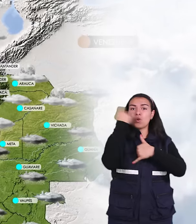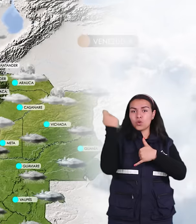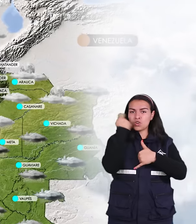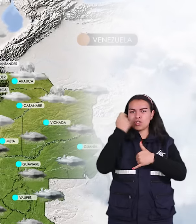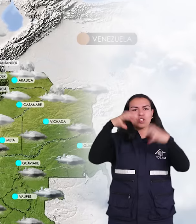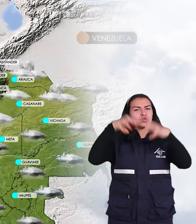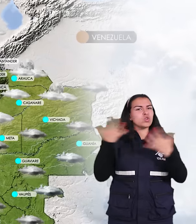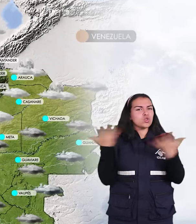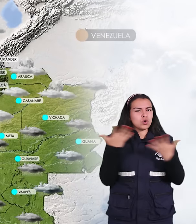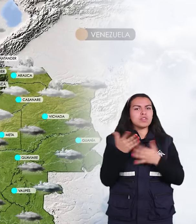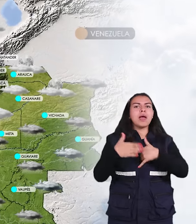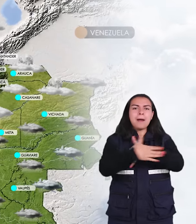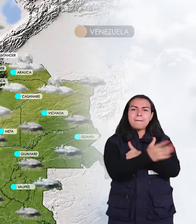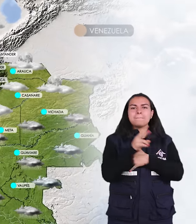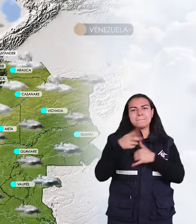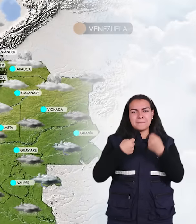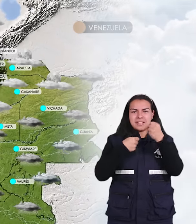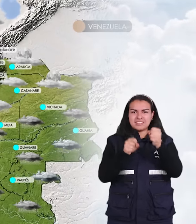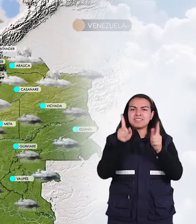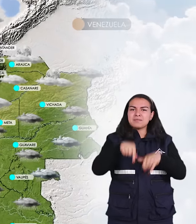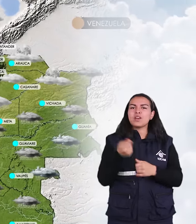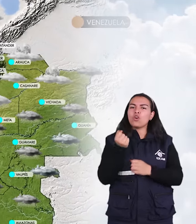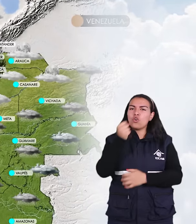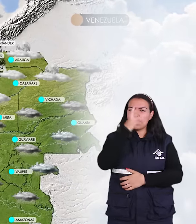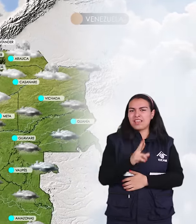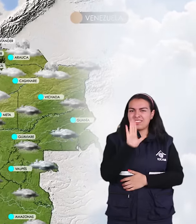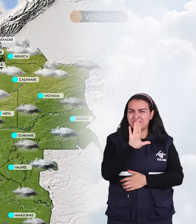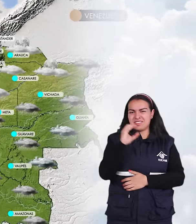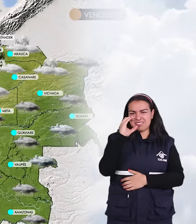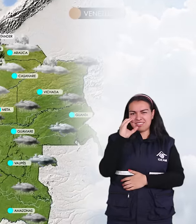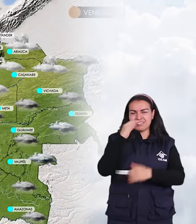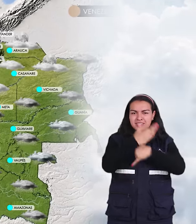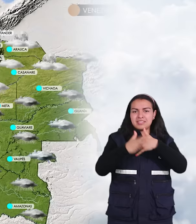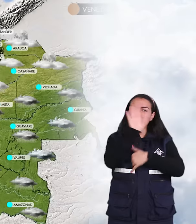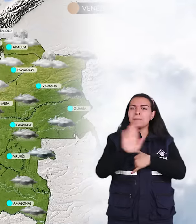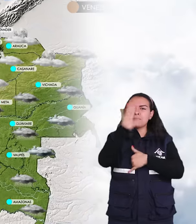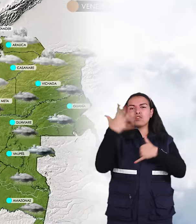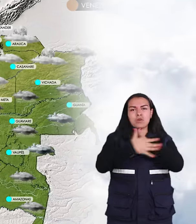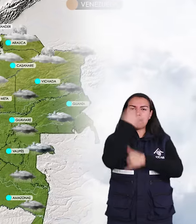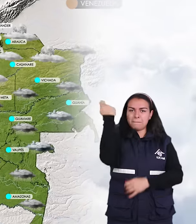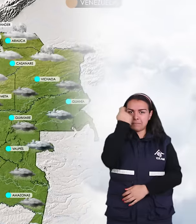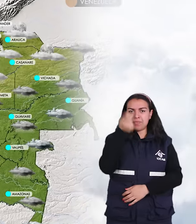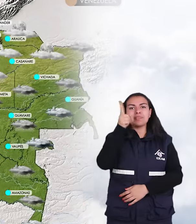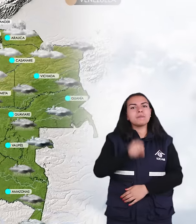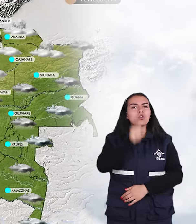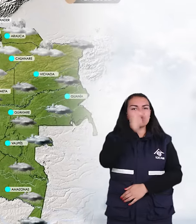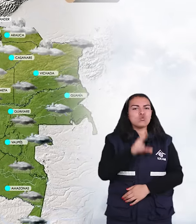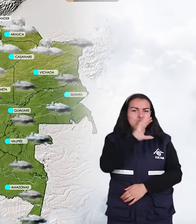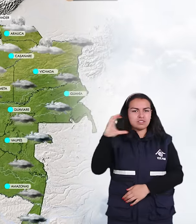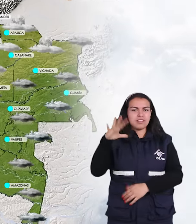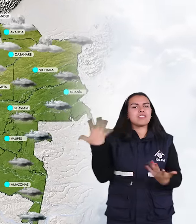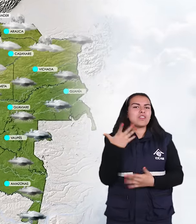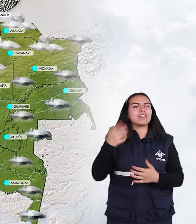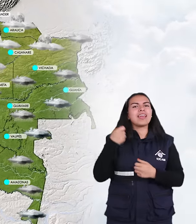departamento de Bichada, en especial hacia el sur y oriente del departamento, a lo largo del departamento de Meta y hacia el sur occidente del departamento